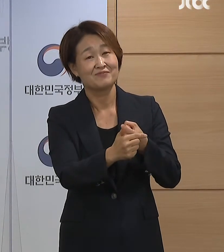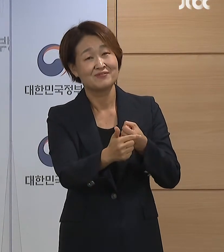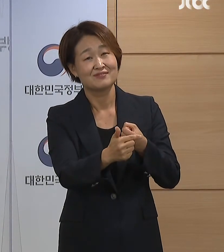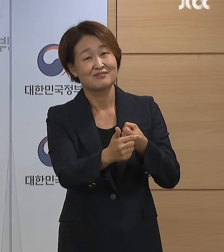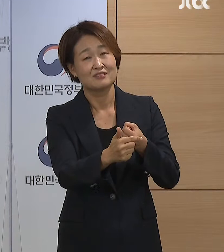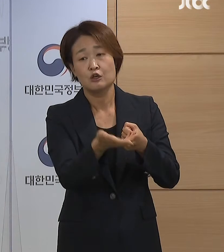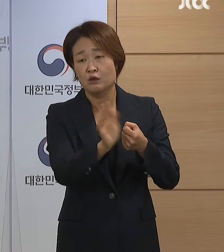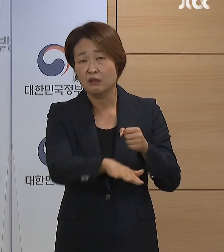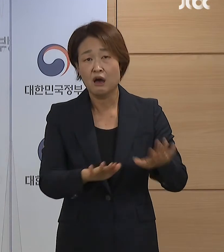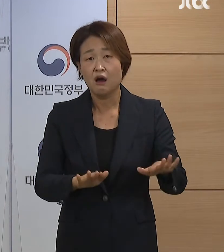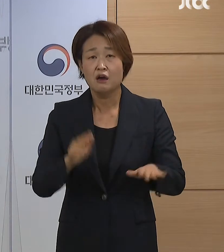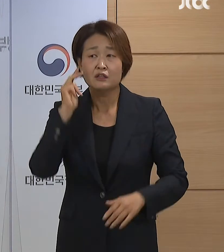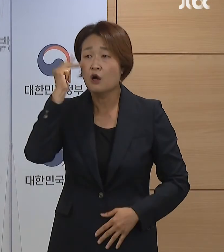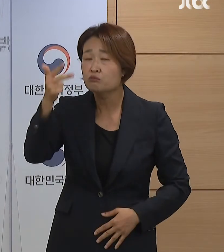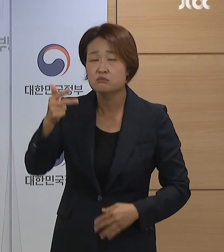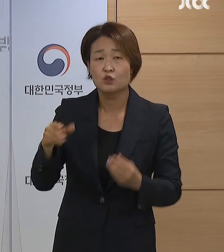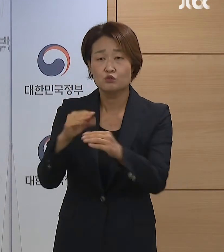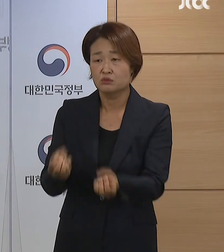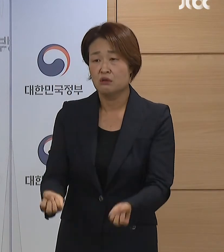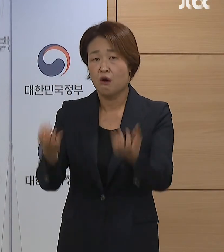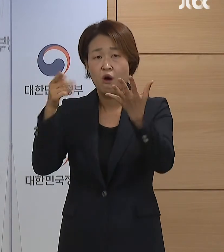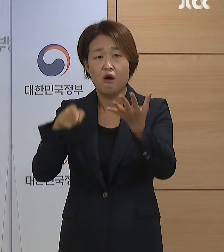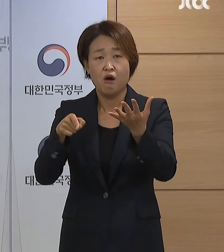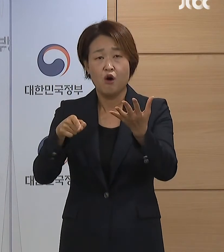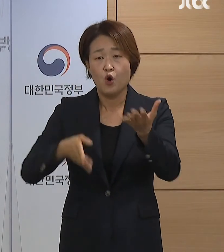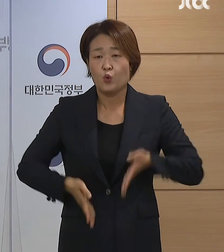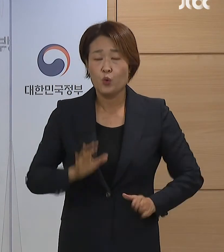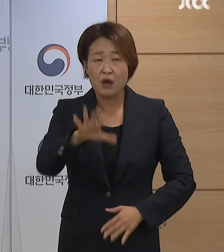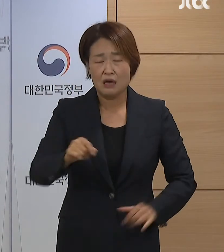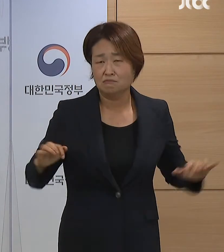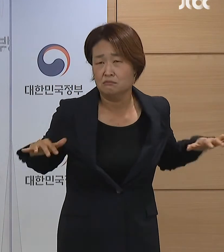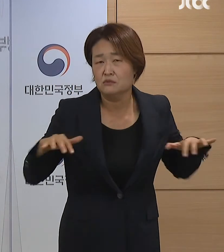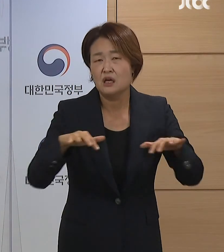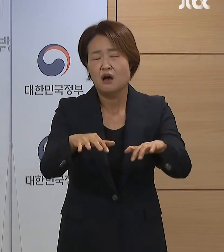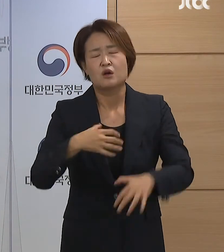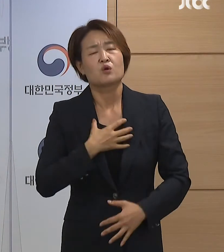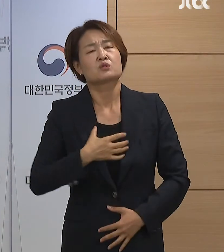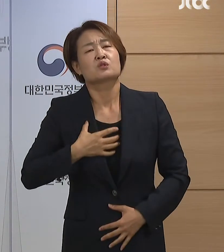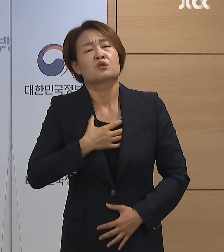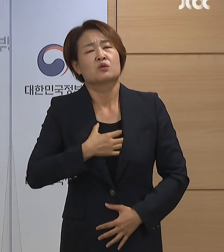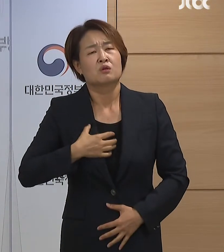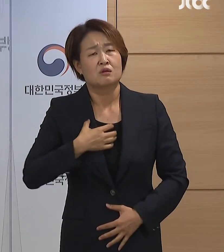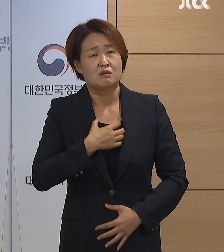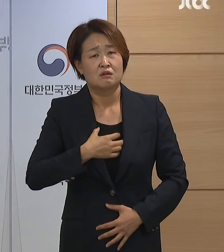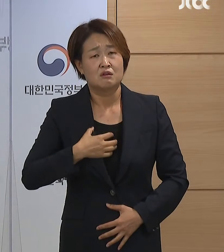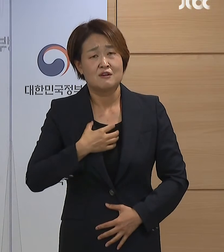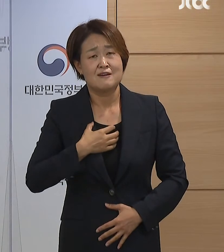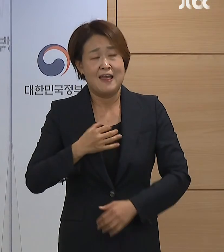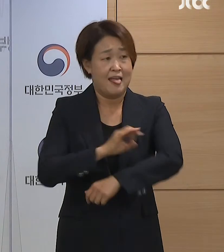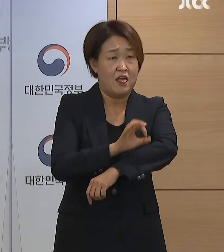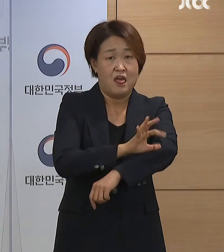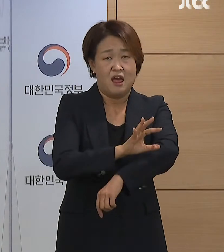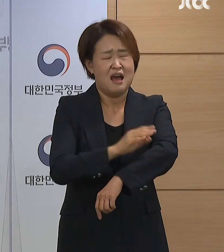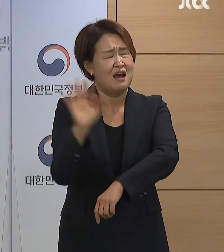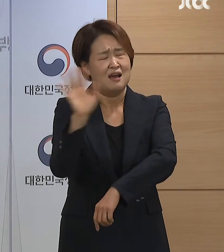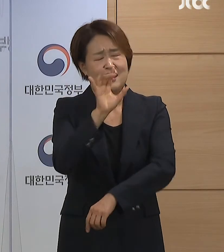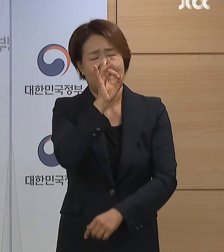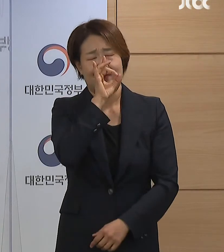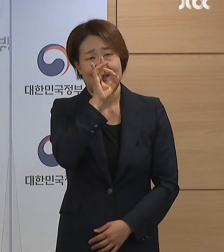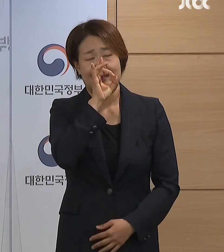추석 여론을 앞두고 대이동이 예측되고 있습니다. 아직은 긴장을 풀기는 아직 이릅니다.